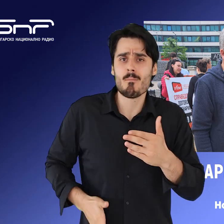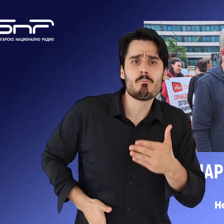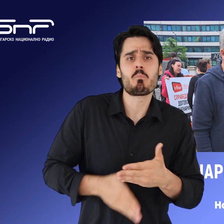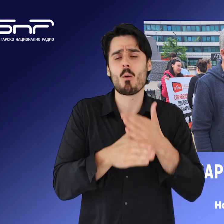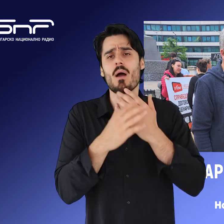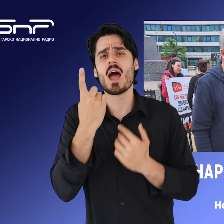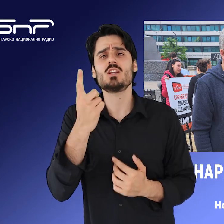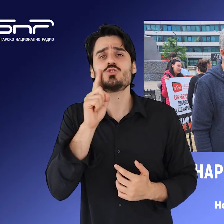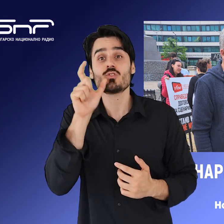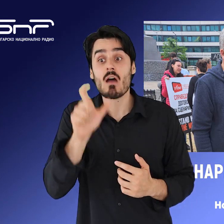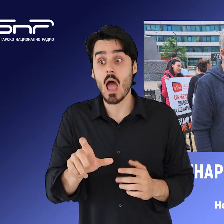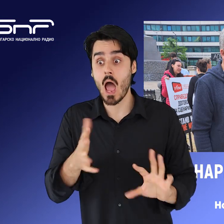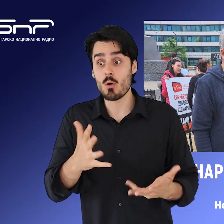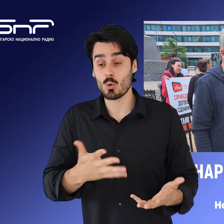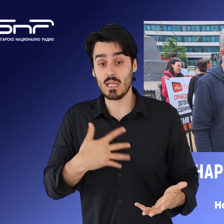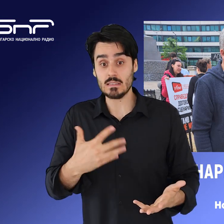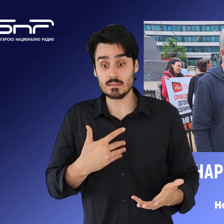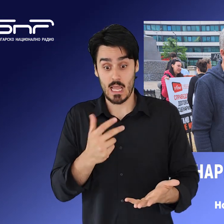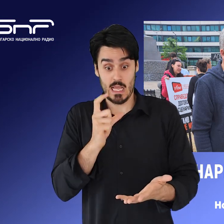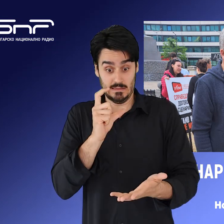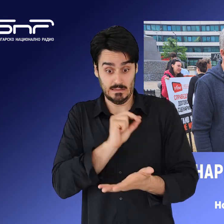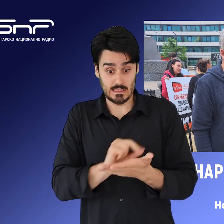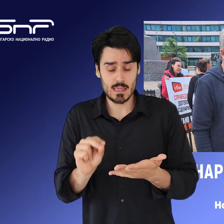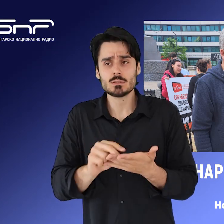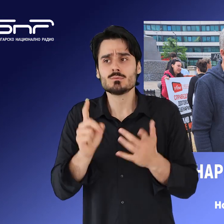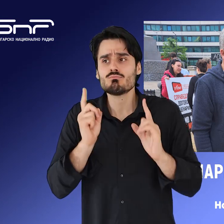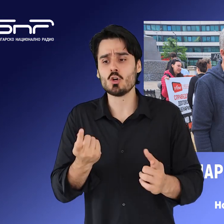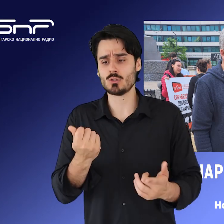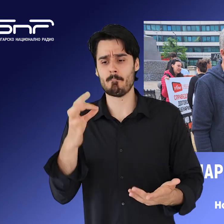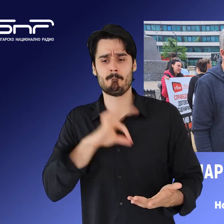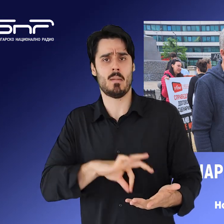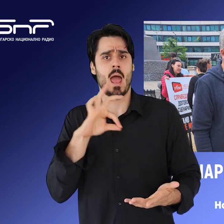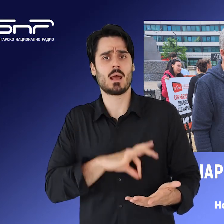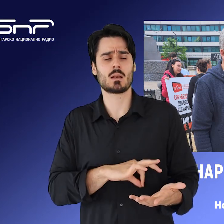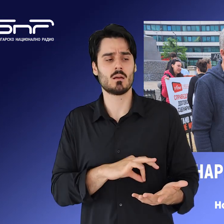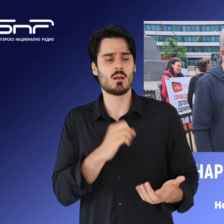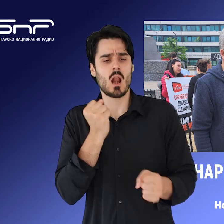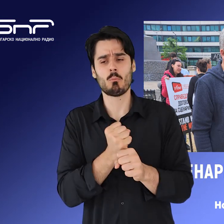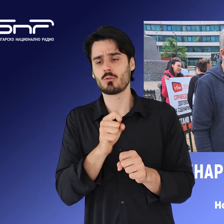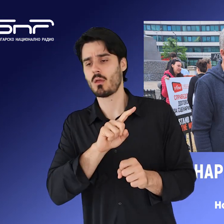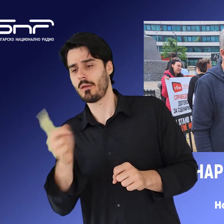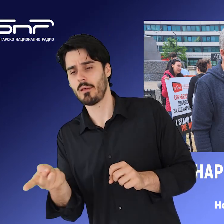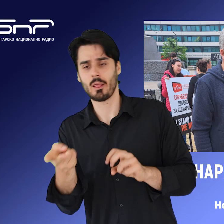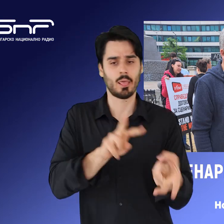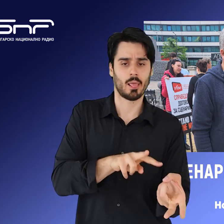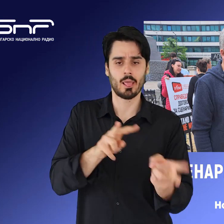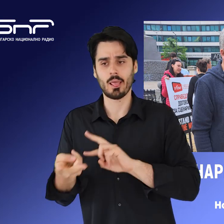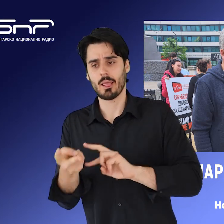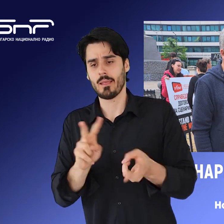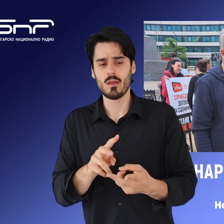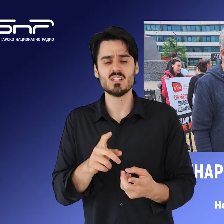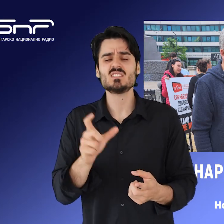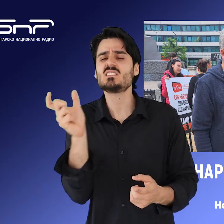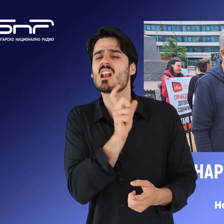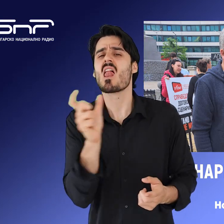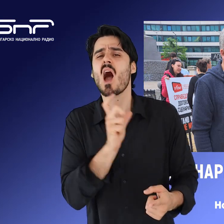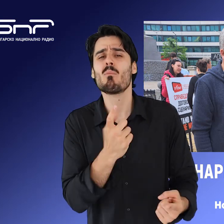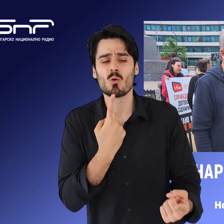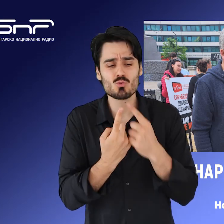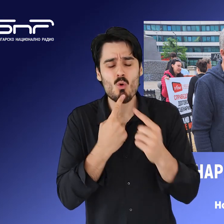на един човек, който иска да се занимава с сценаристика, да живее, а не да работи някъде на друго място и възвободно си време да се